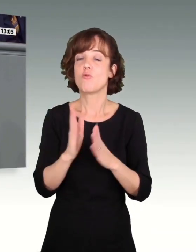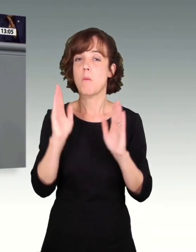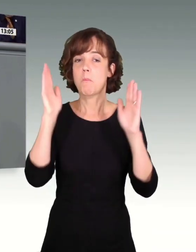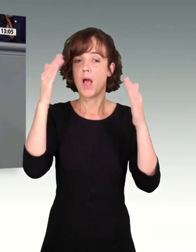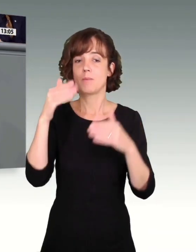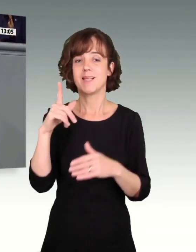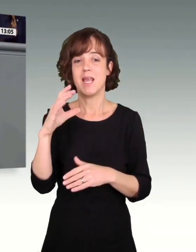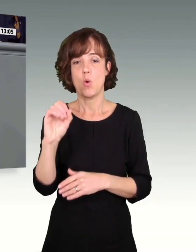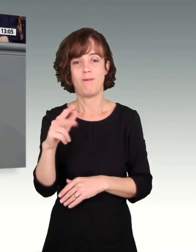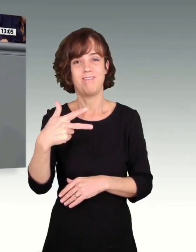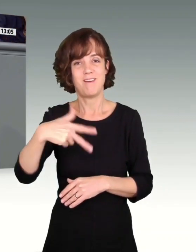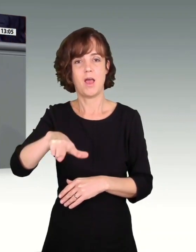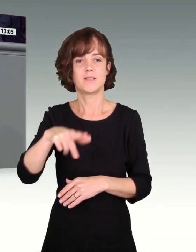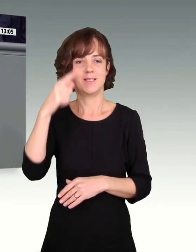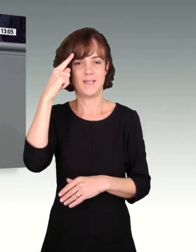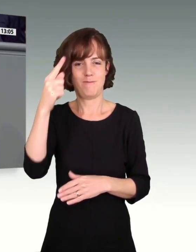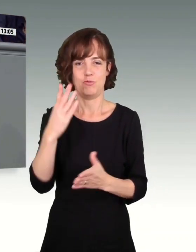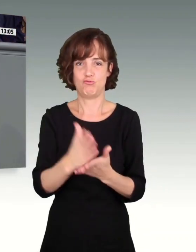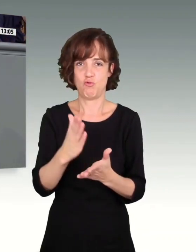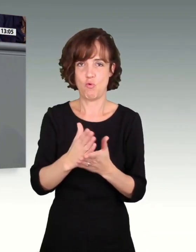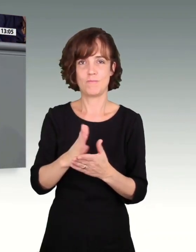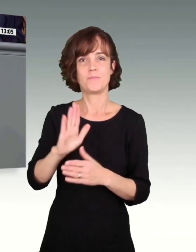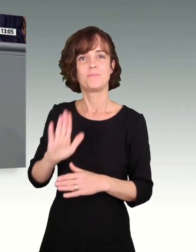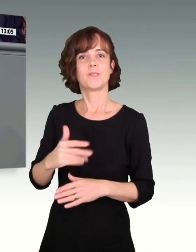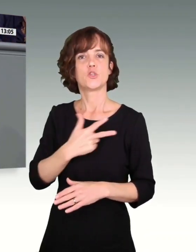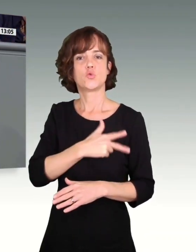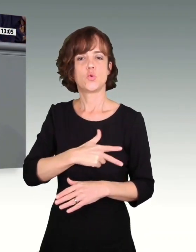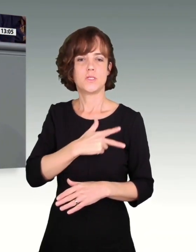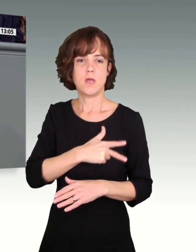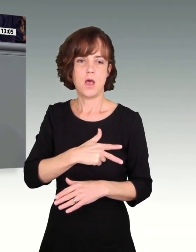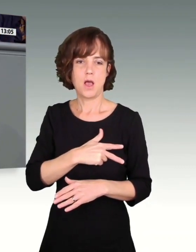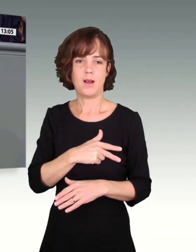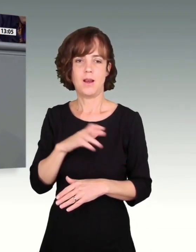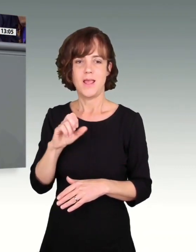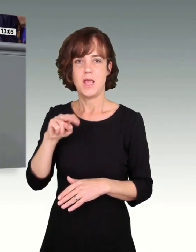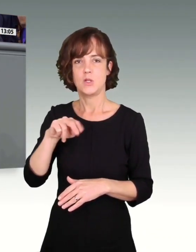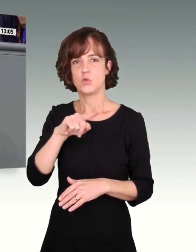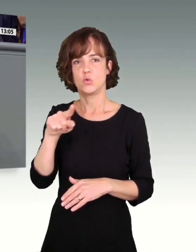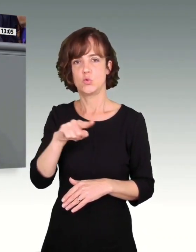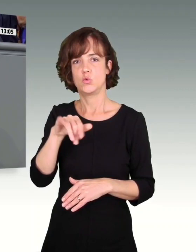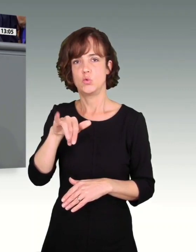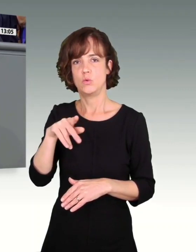Leo XIII. gewusst in seiner Sozialenzyklika. Ich meine, das war 1890,